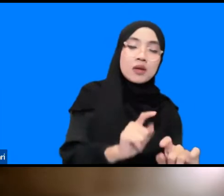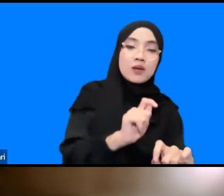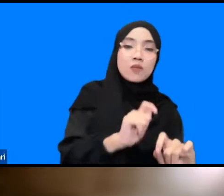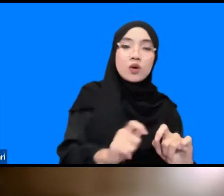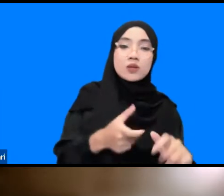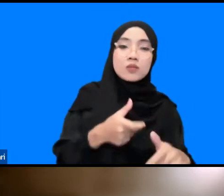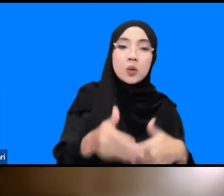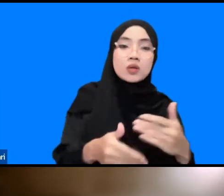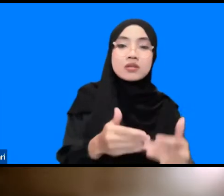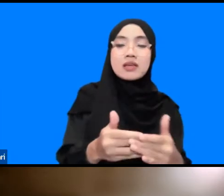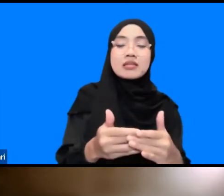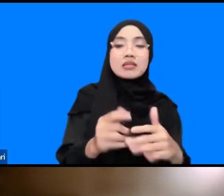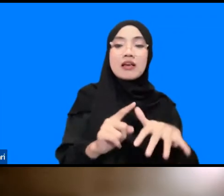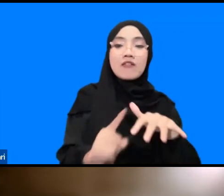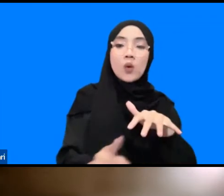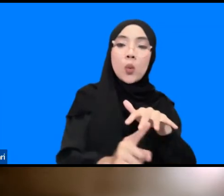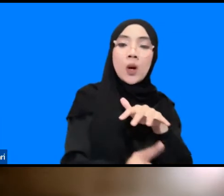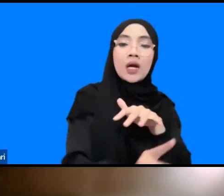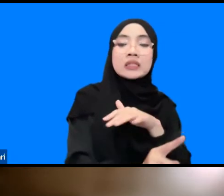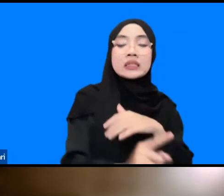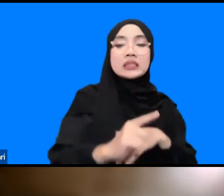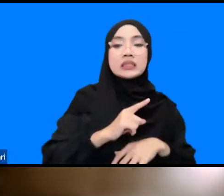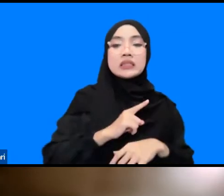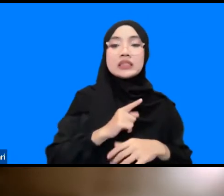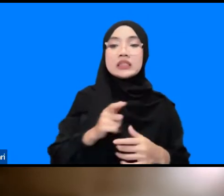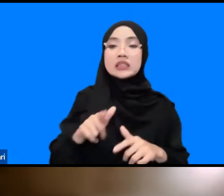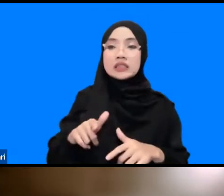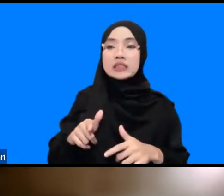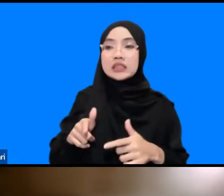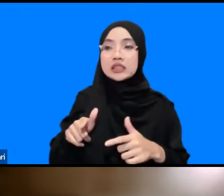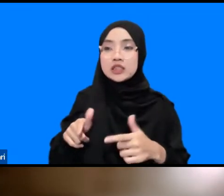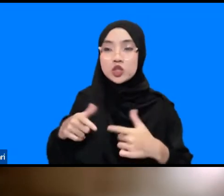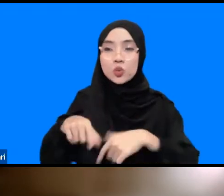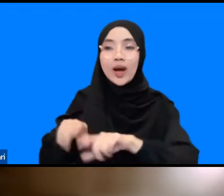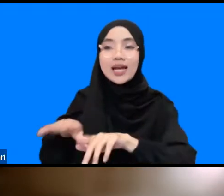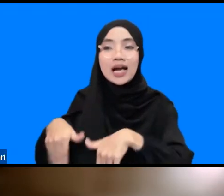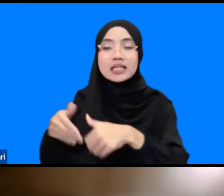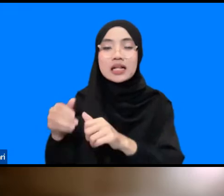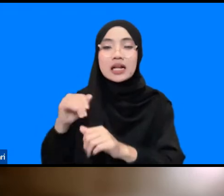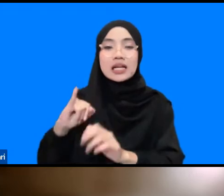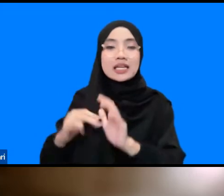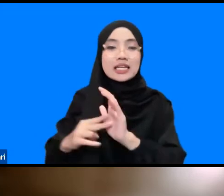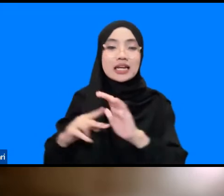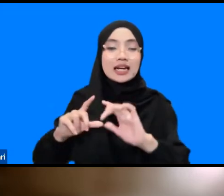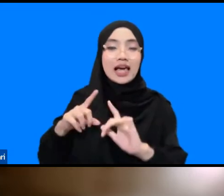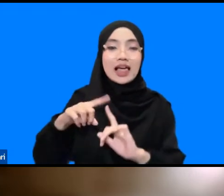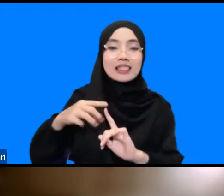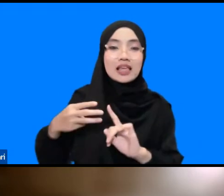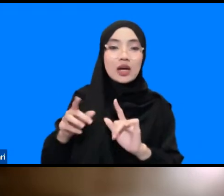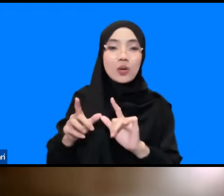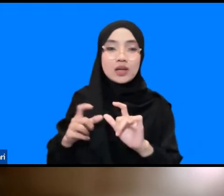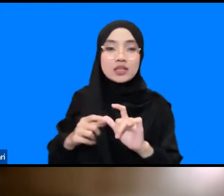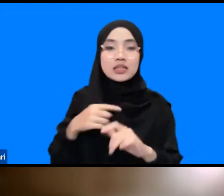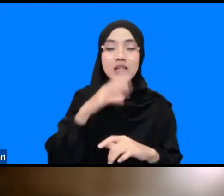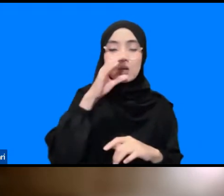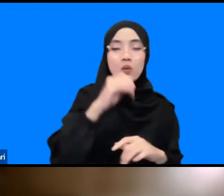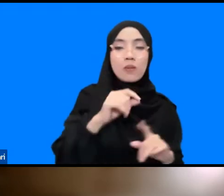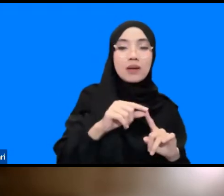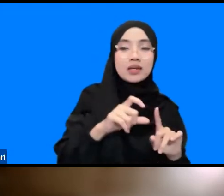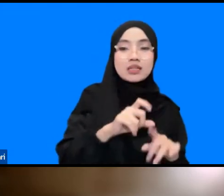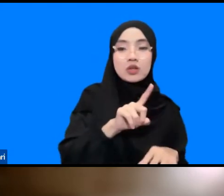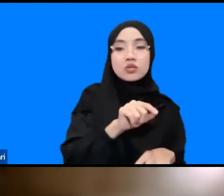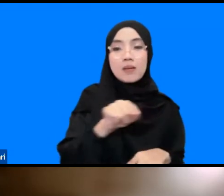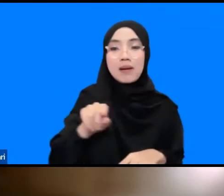penyelamatan diri mereka berdasarkan produk INA TWS yang dikeluarkan yang sekarang ini kita tahunya PD 1 sampai PD 4 dan itu pun